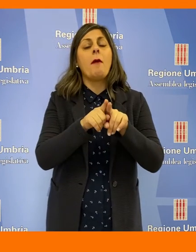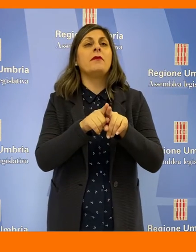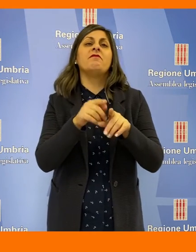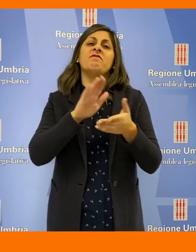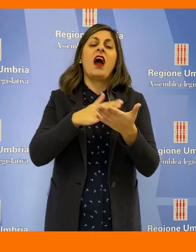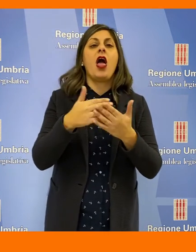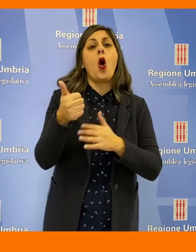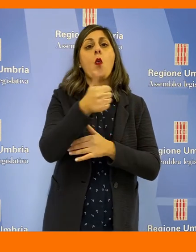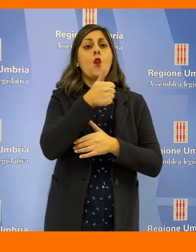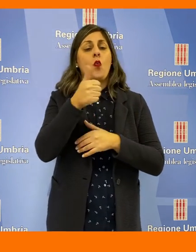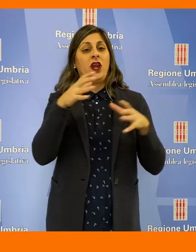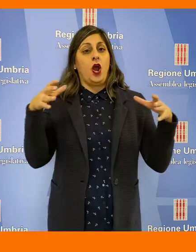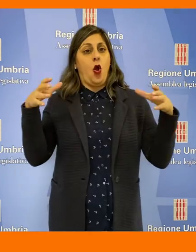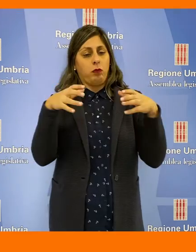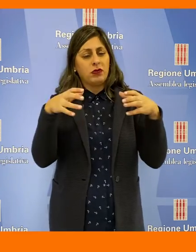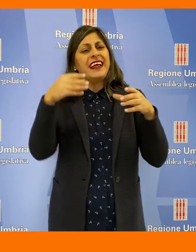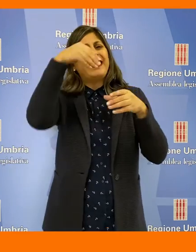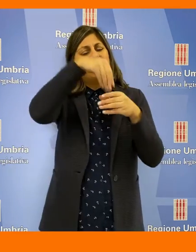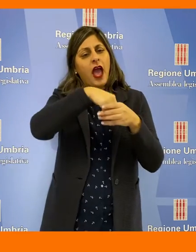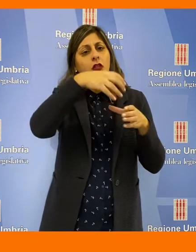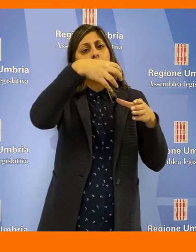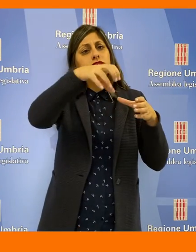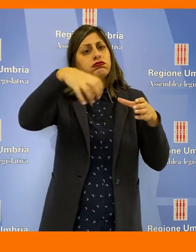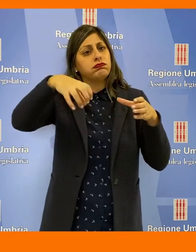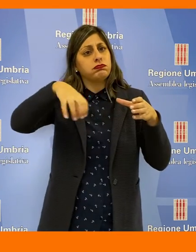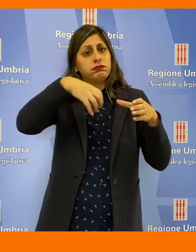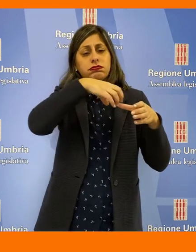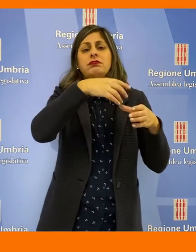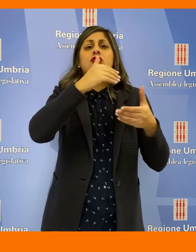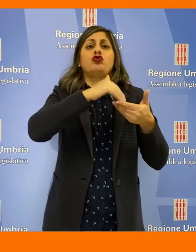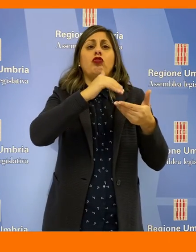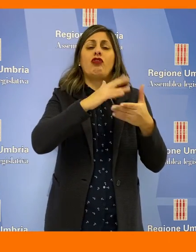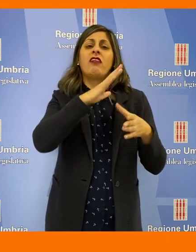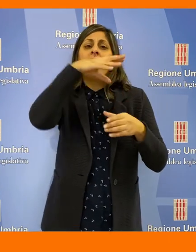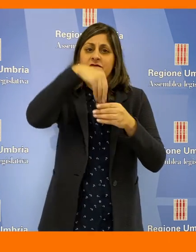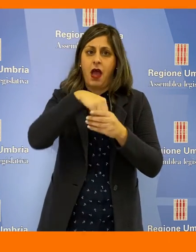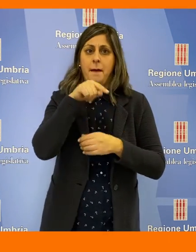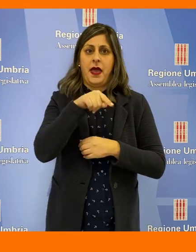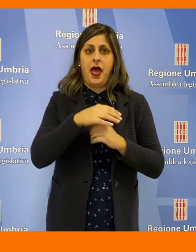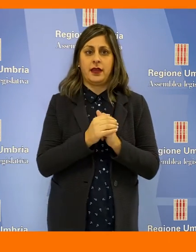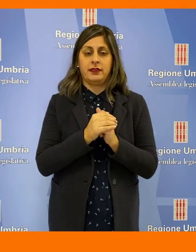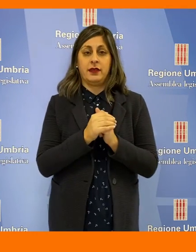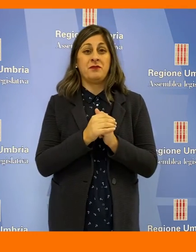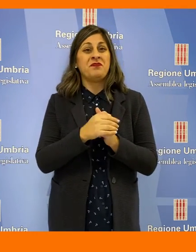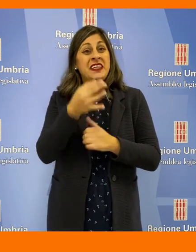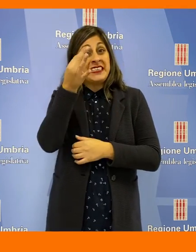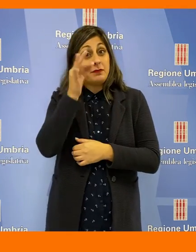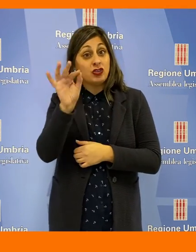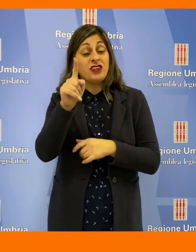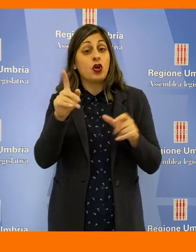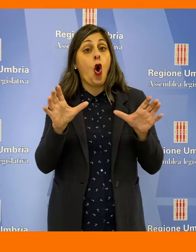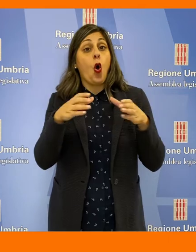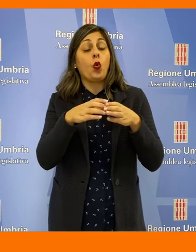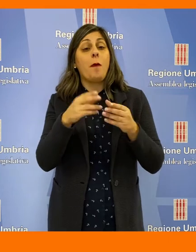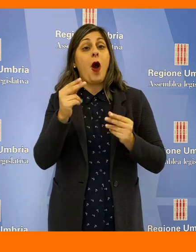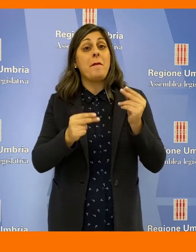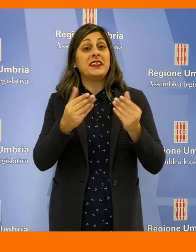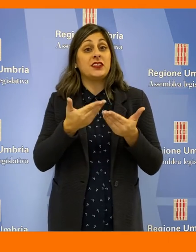inteso come unica entità distinta dalle singole società o enti che la compongono. Nello specifico del